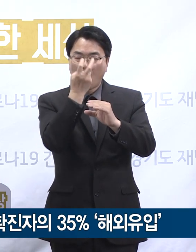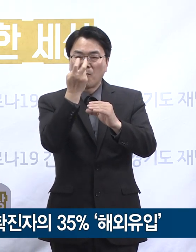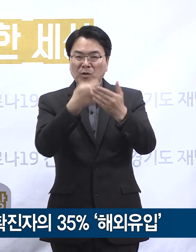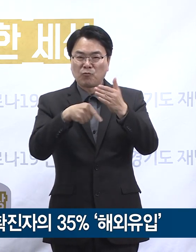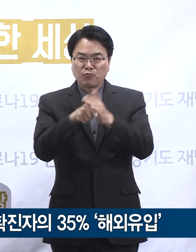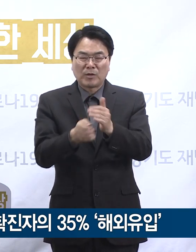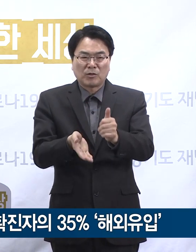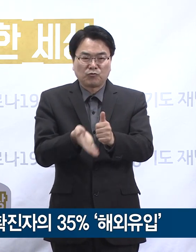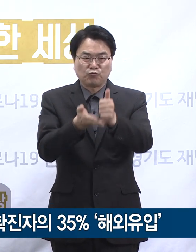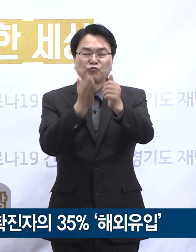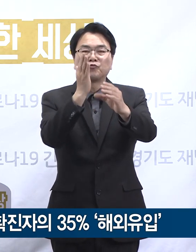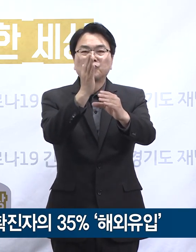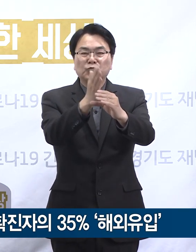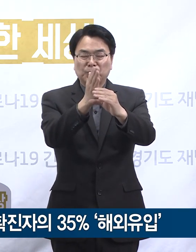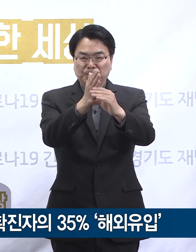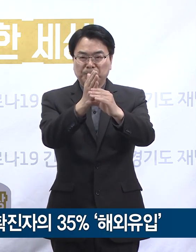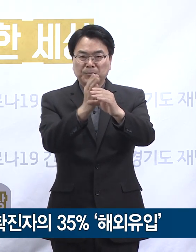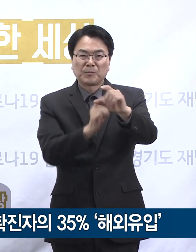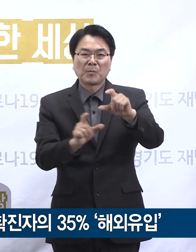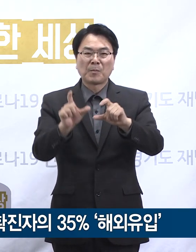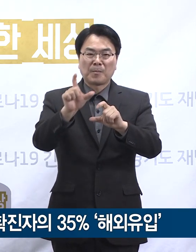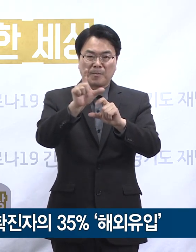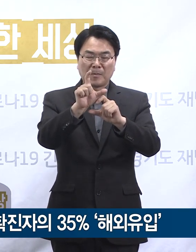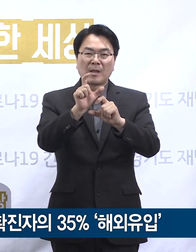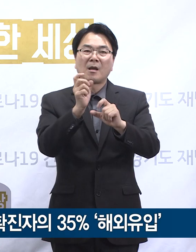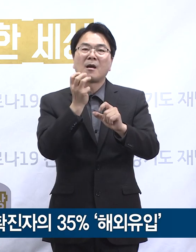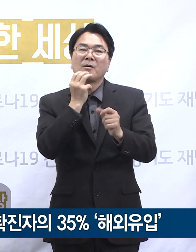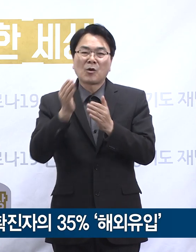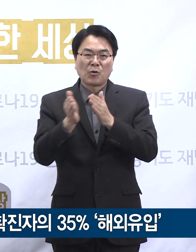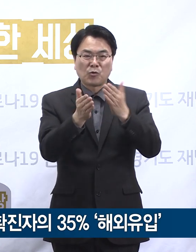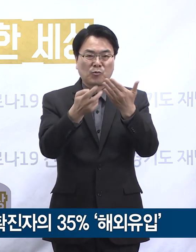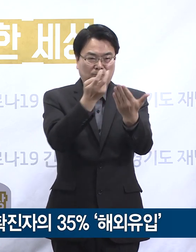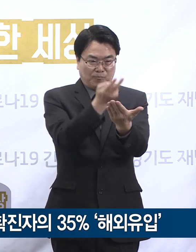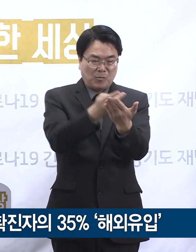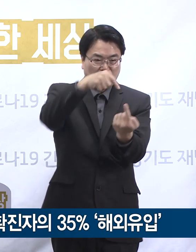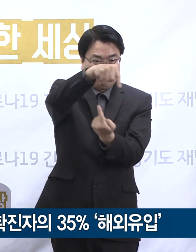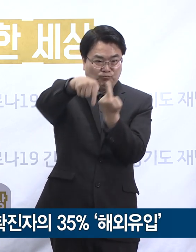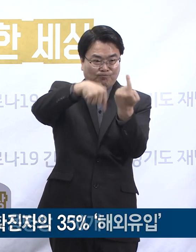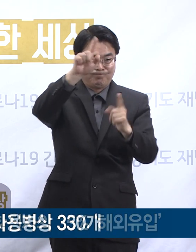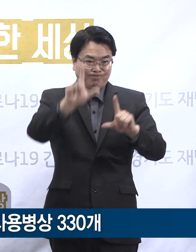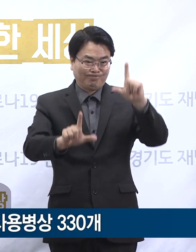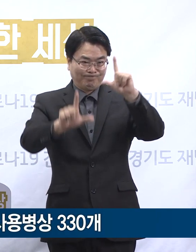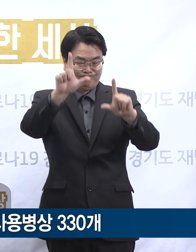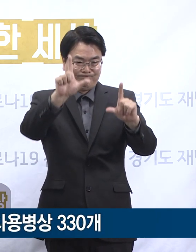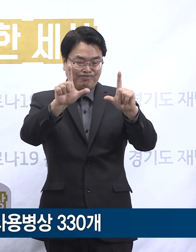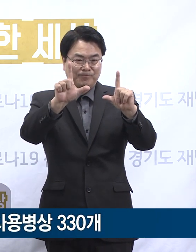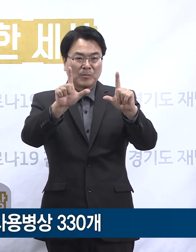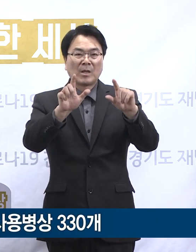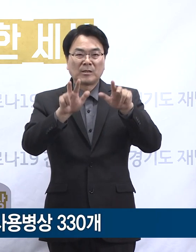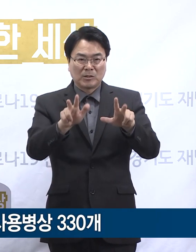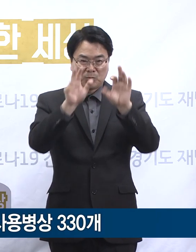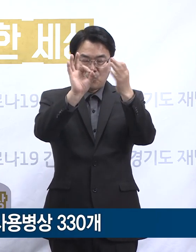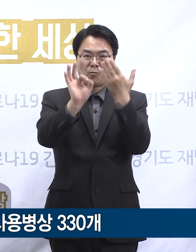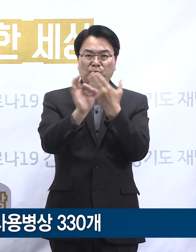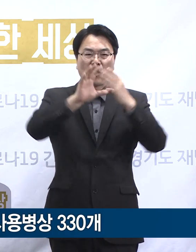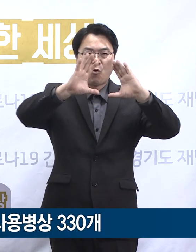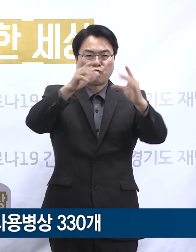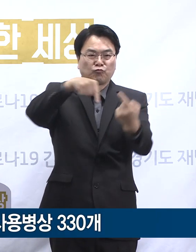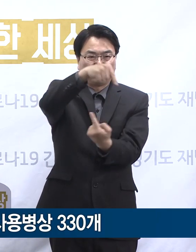중입니다. 다음은 경기도 병상 운영 현황입니다. 4,081명시 기준 경기도는